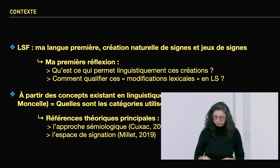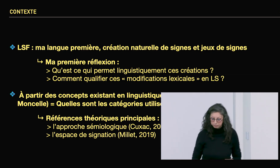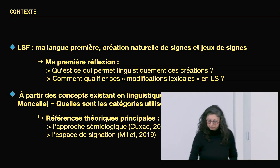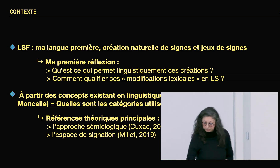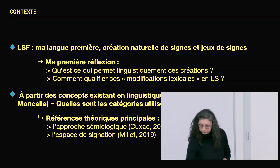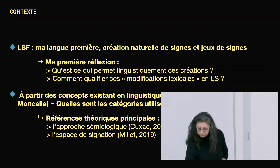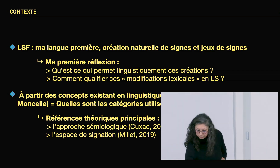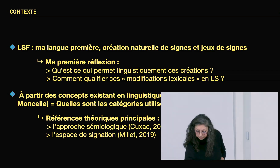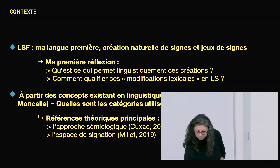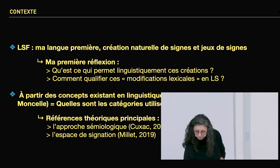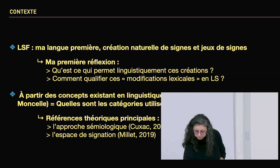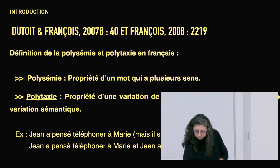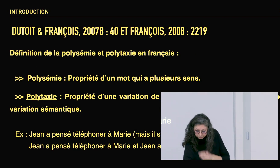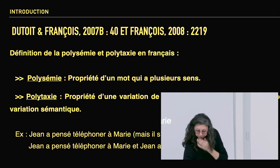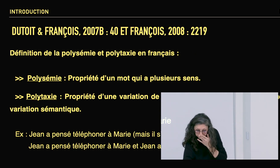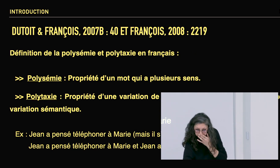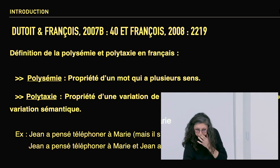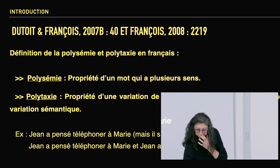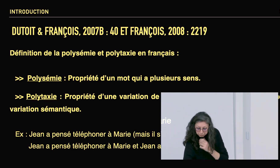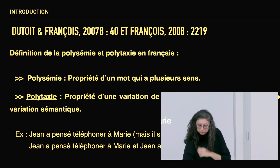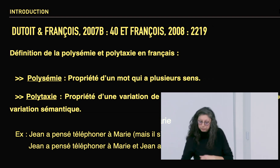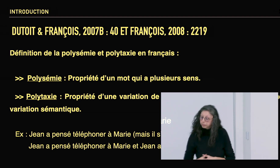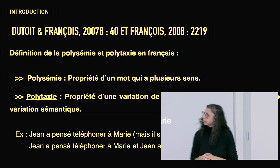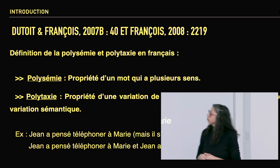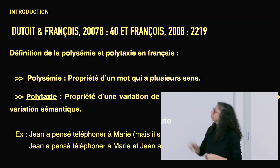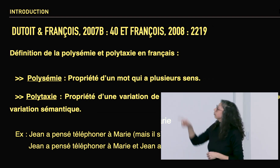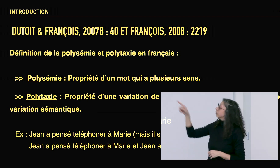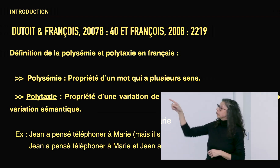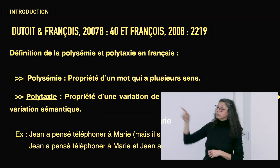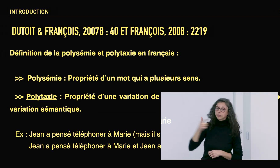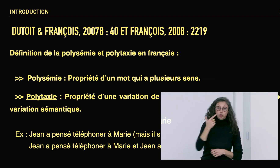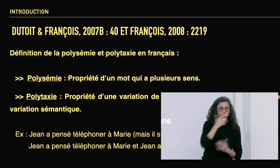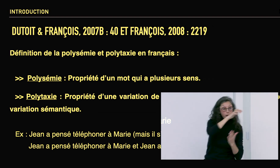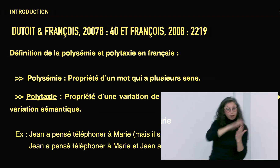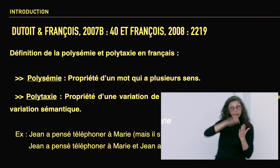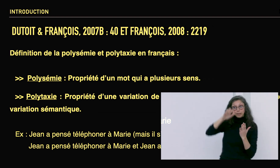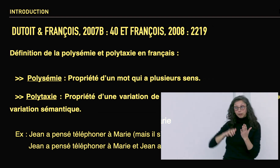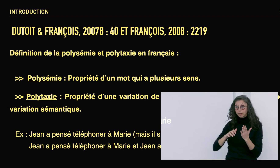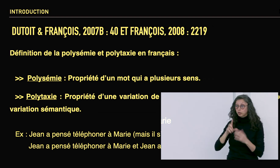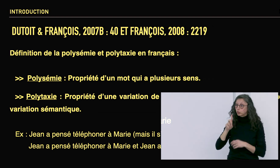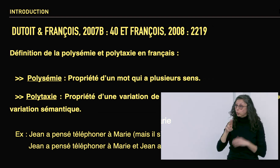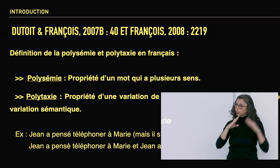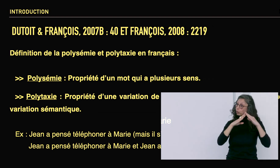Agnès Millet, qui sont vraiment les deux piliers finalement du cadre théorique de ma thèse en langue des signes.